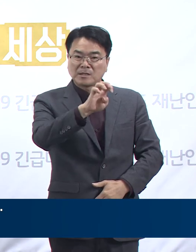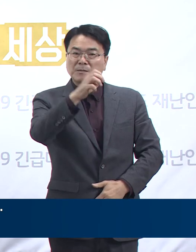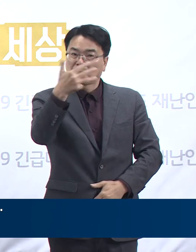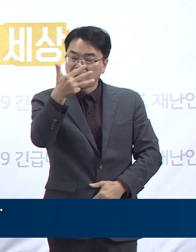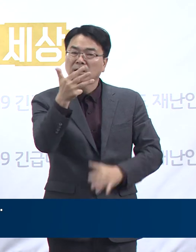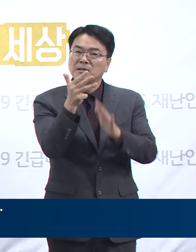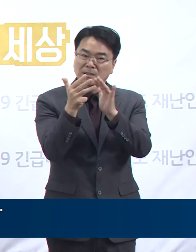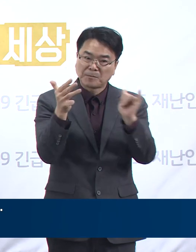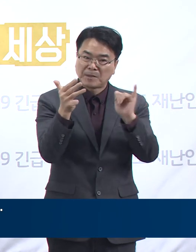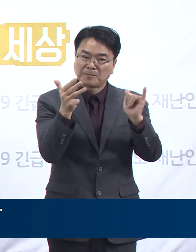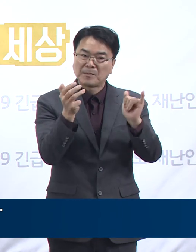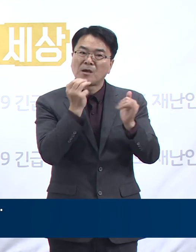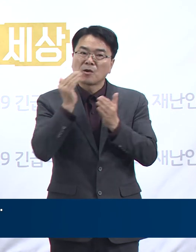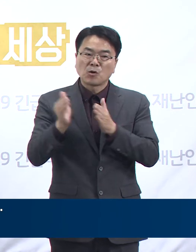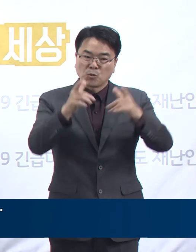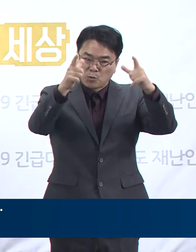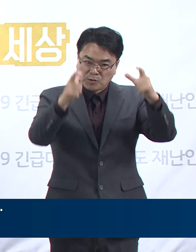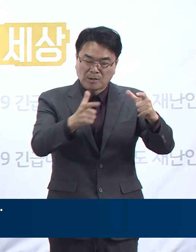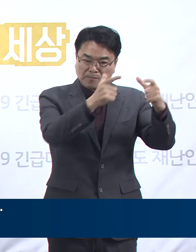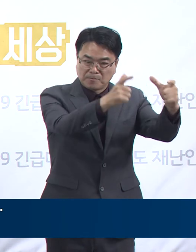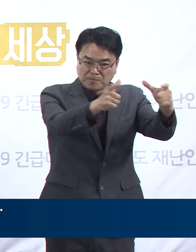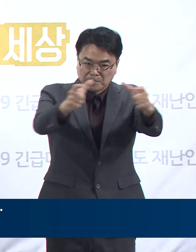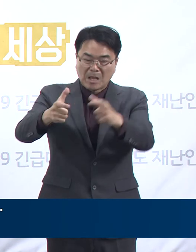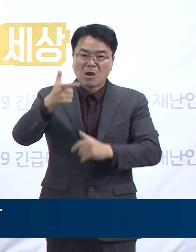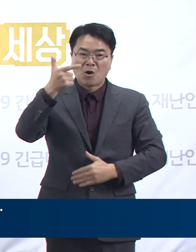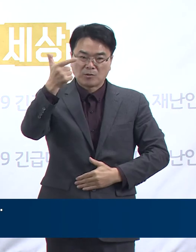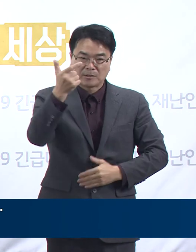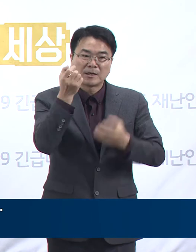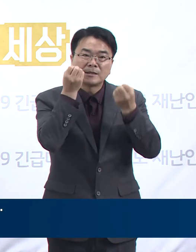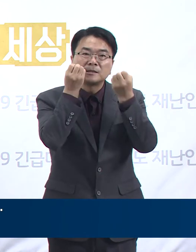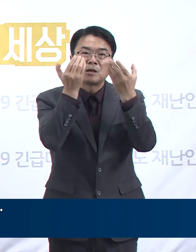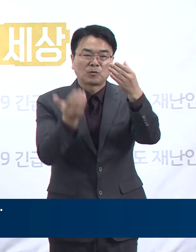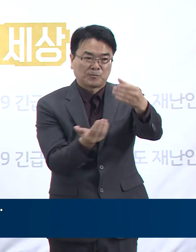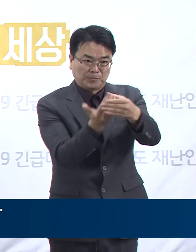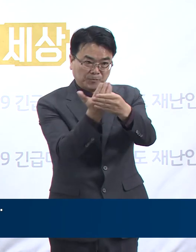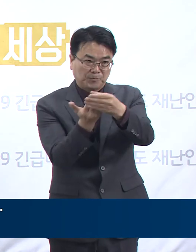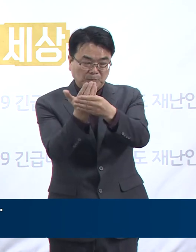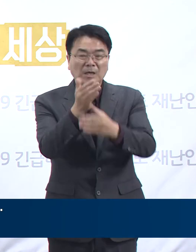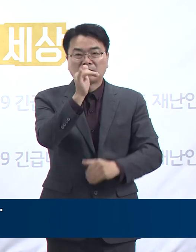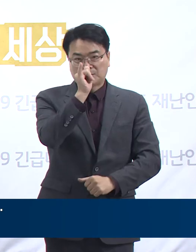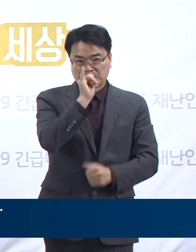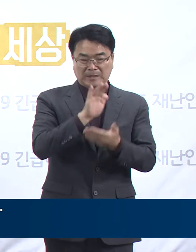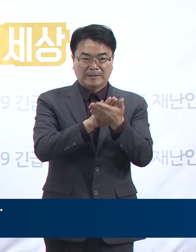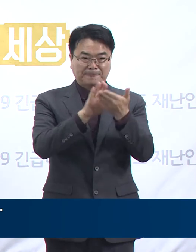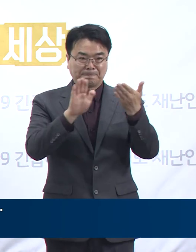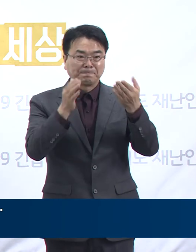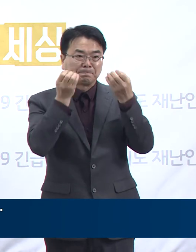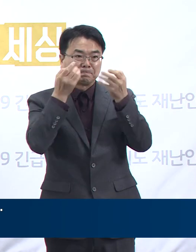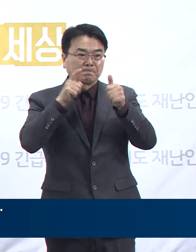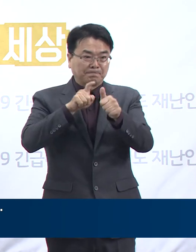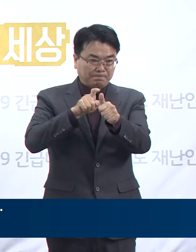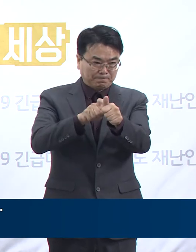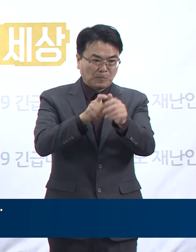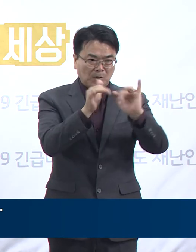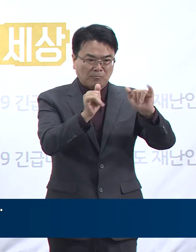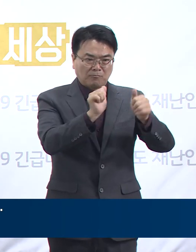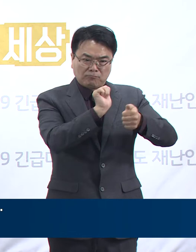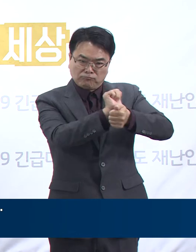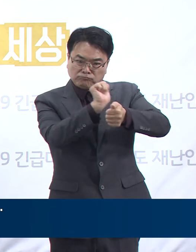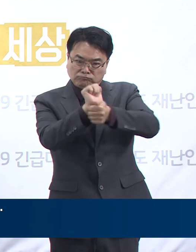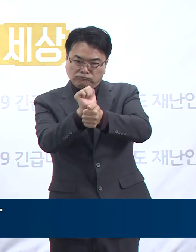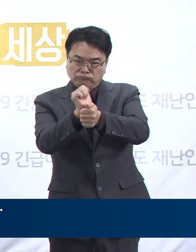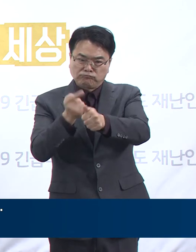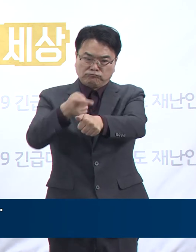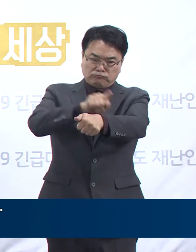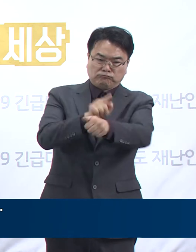도내 6개 시군에서 확진자가 발생한 날이었습니다. 신규 확진자의 감염 경로를 보면 군포